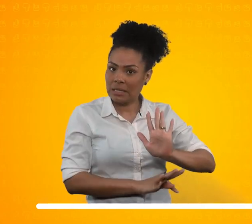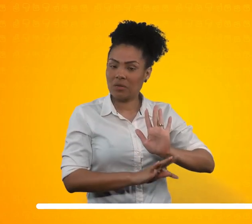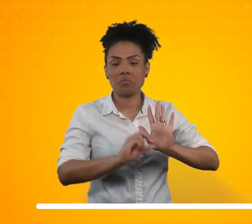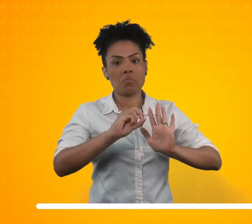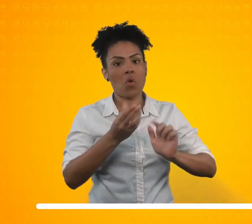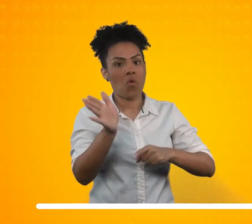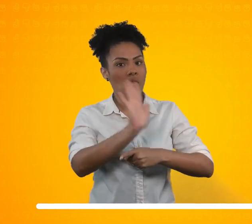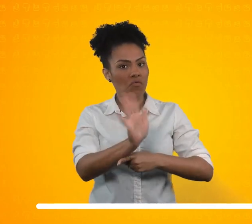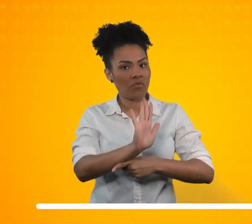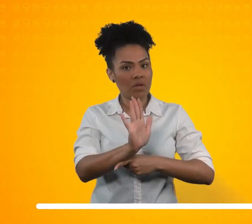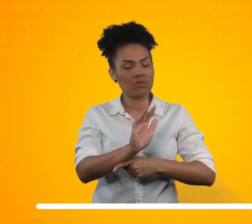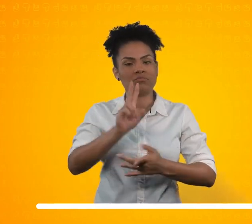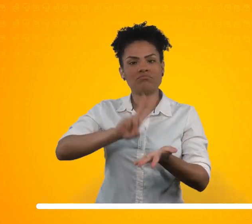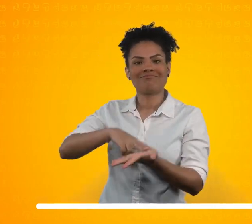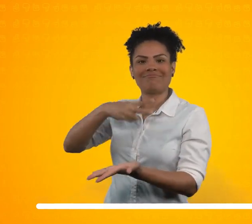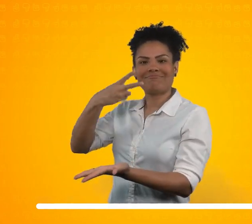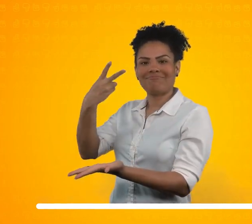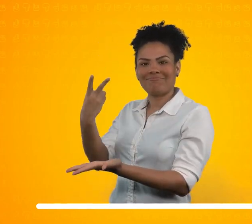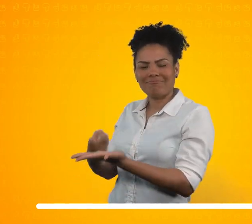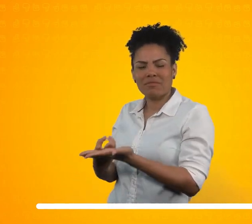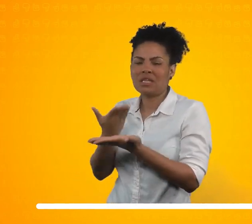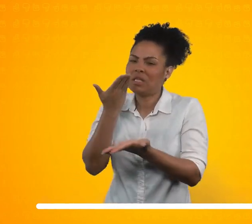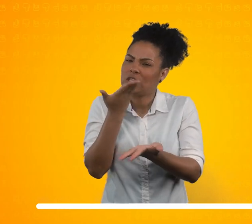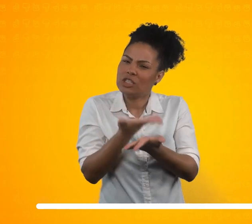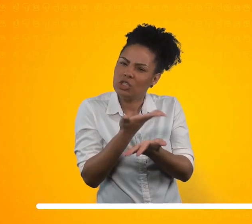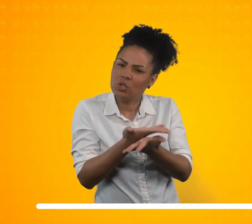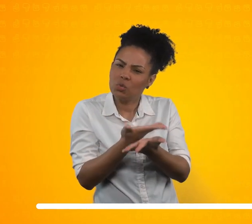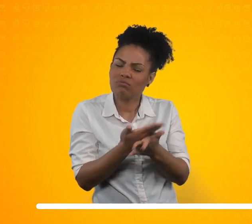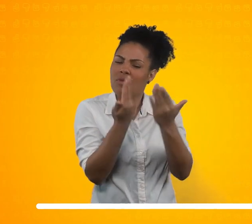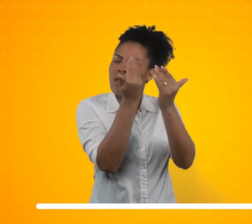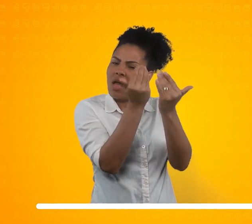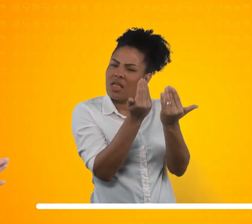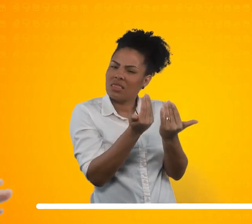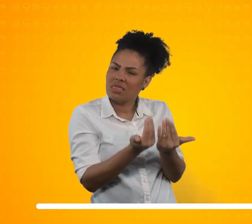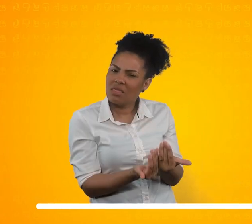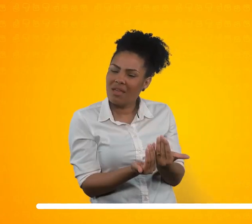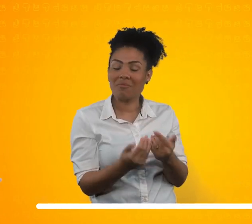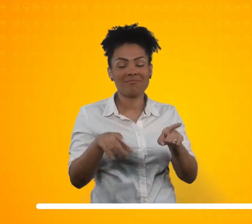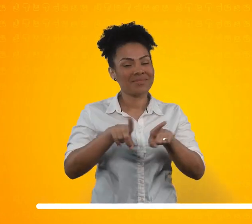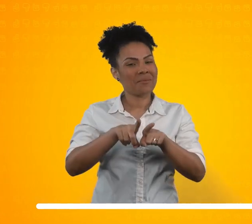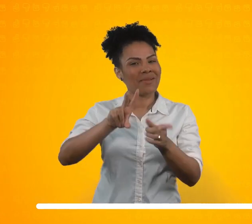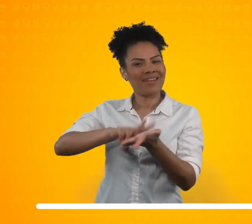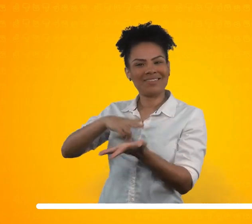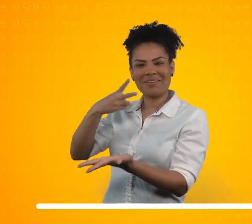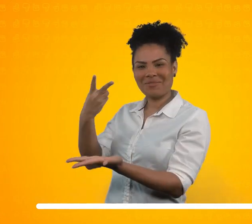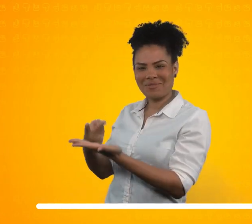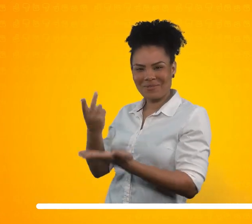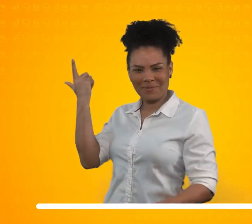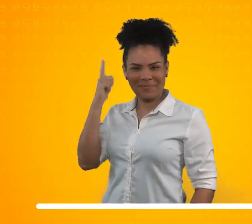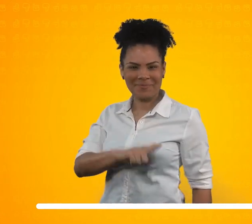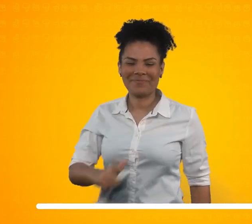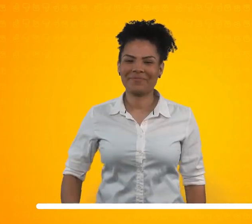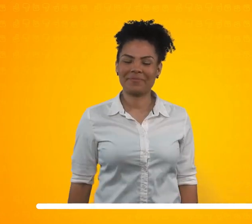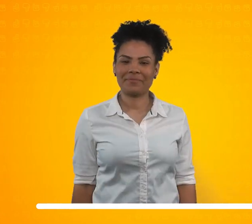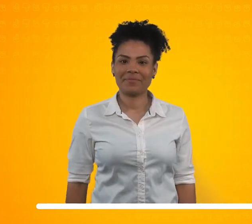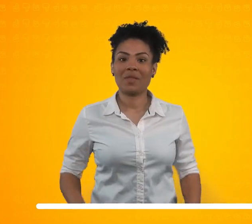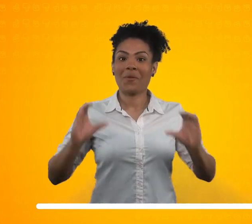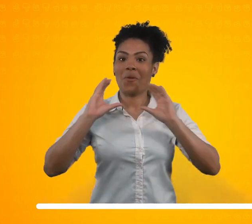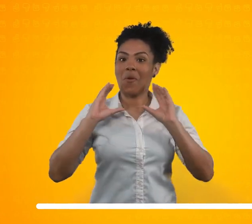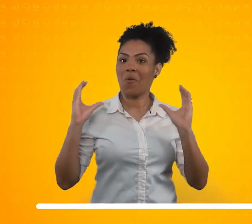estudados, analisados e traduzidos. Conferências. O intérprete também pode